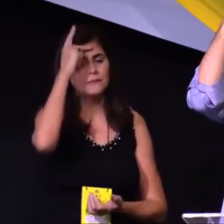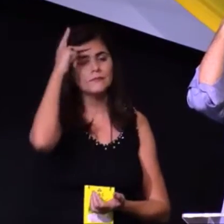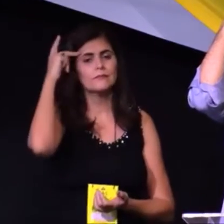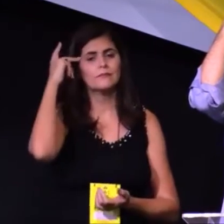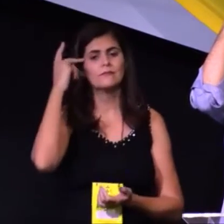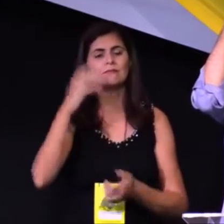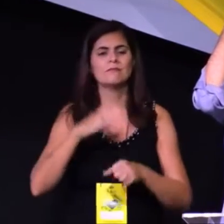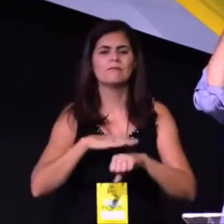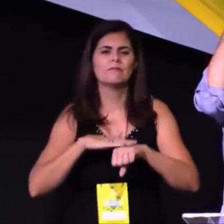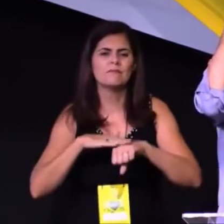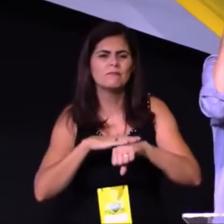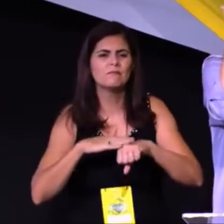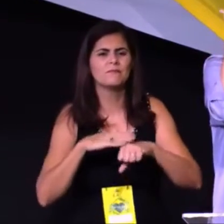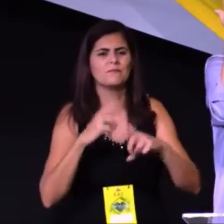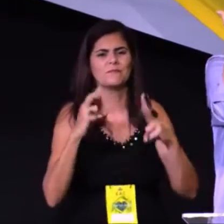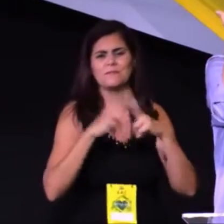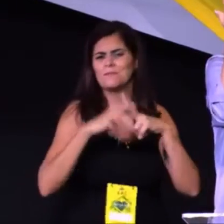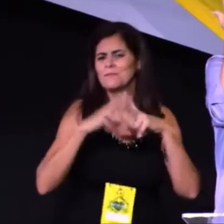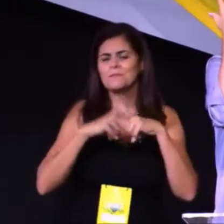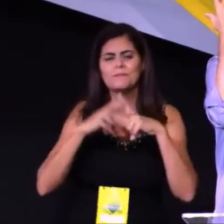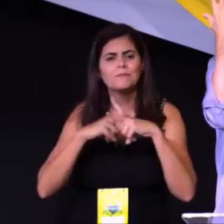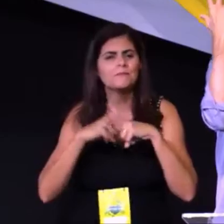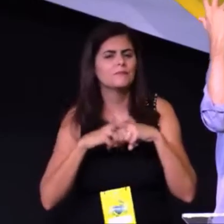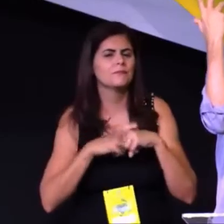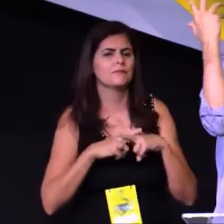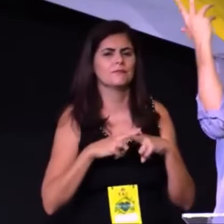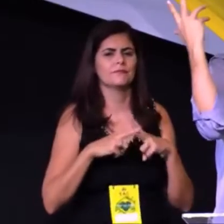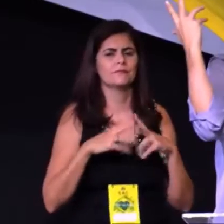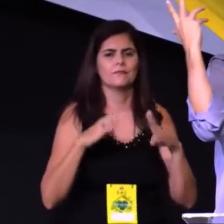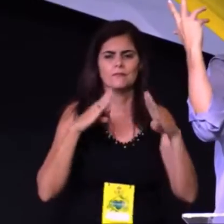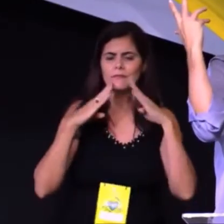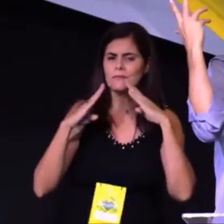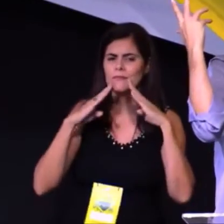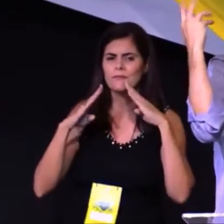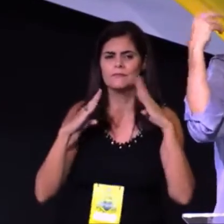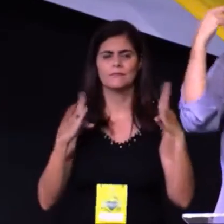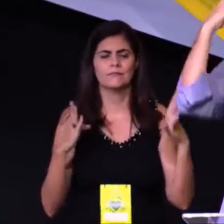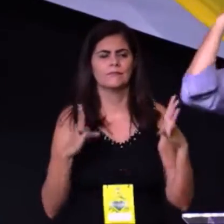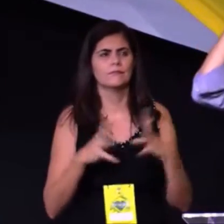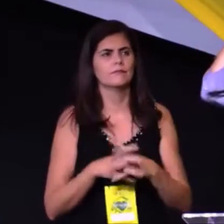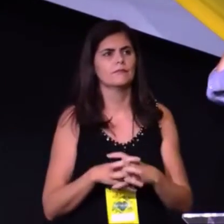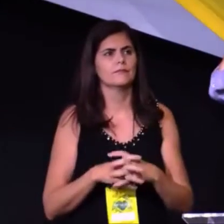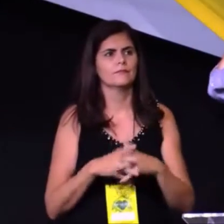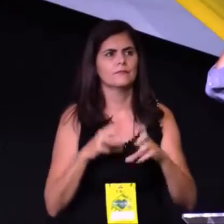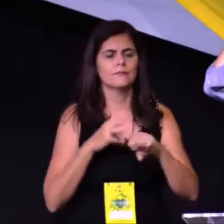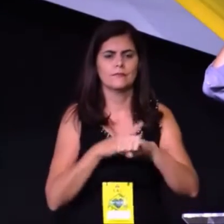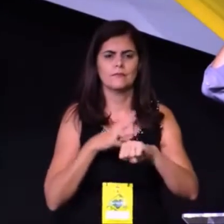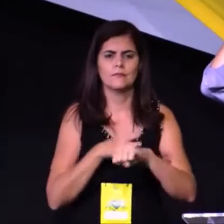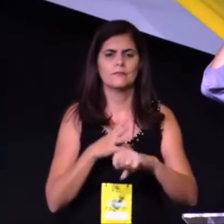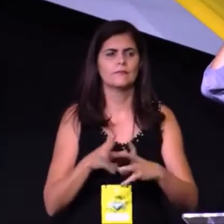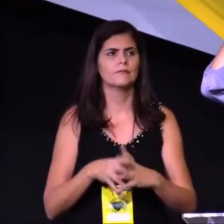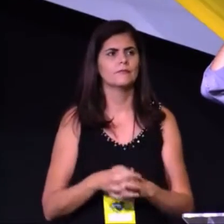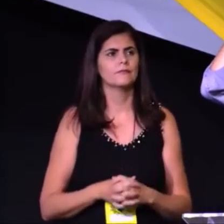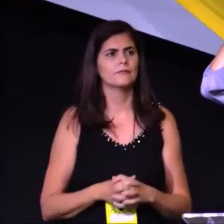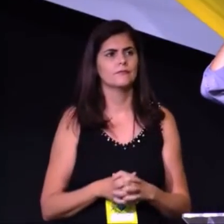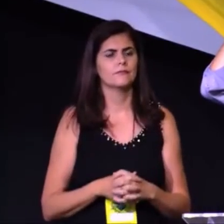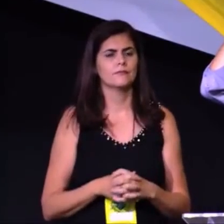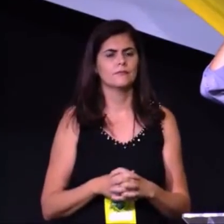debates acalorados em nome de Jesus. E que a gente faça por merecer